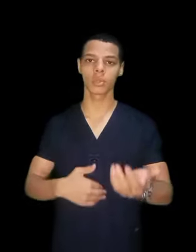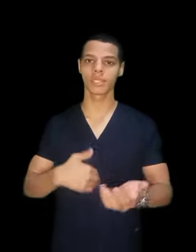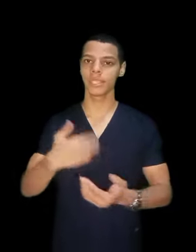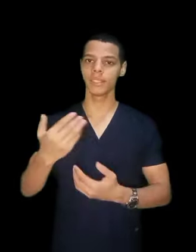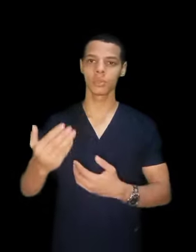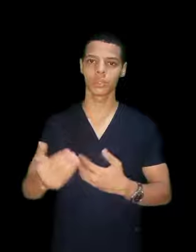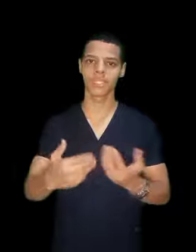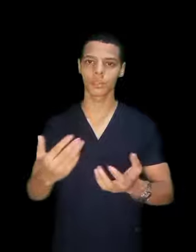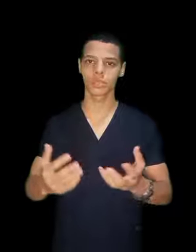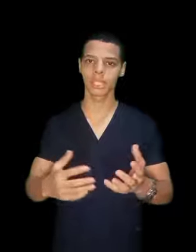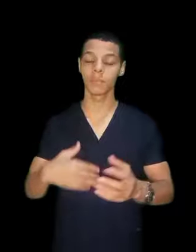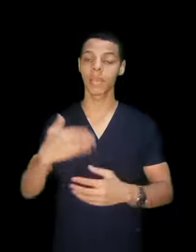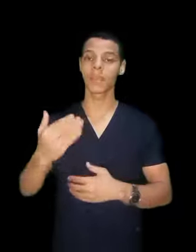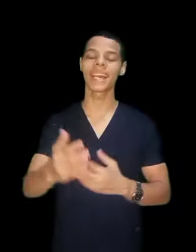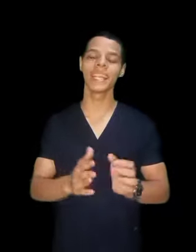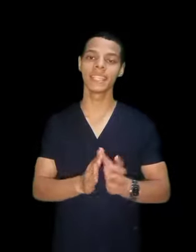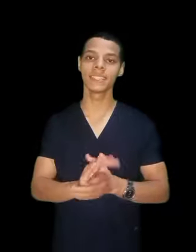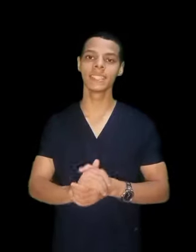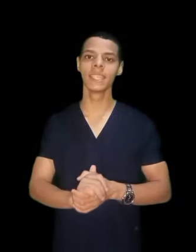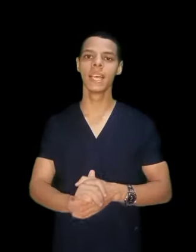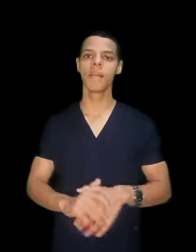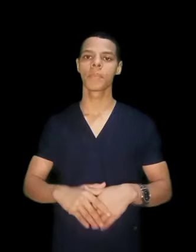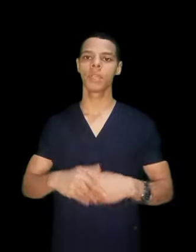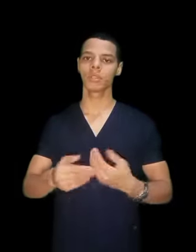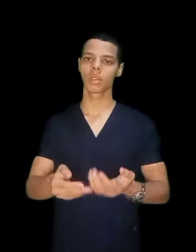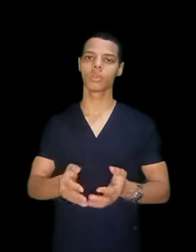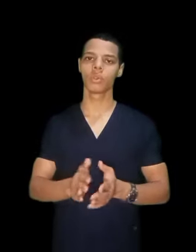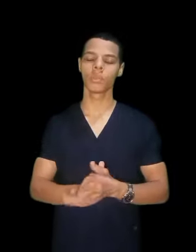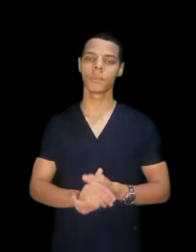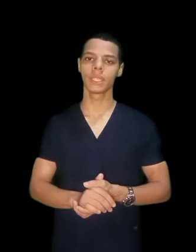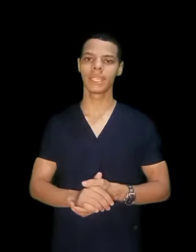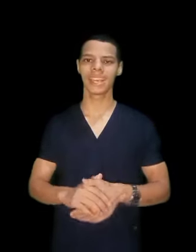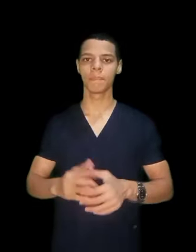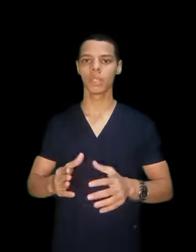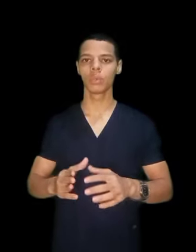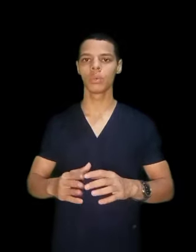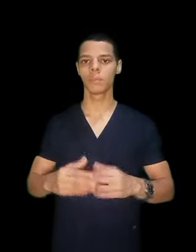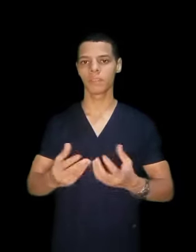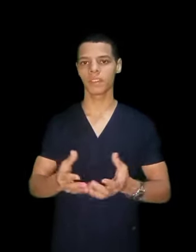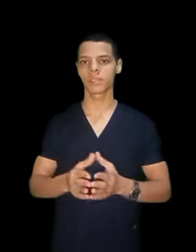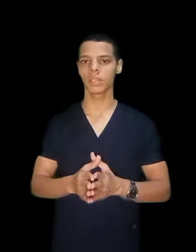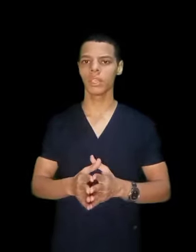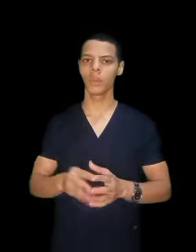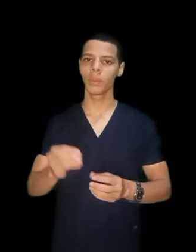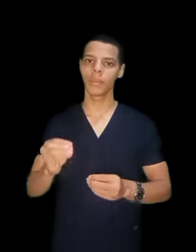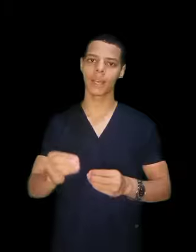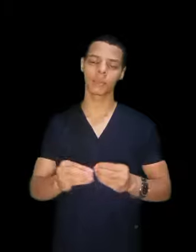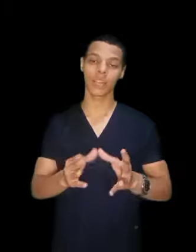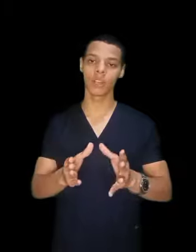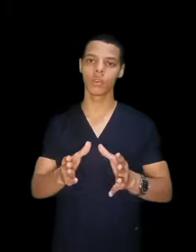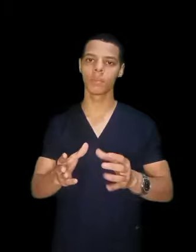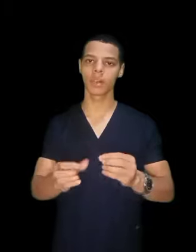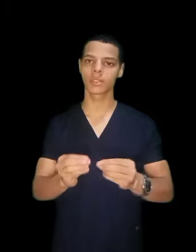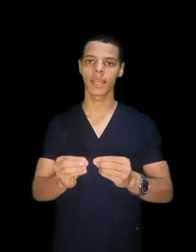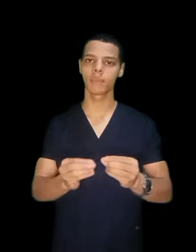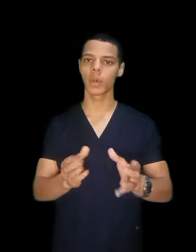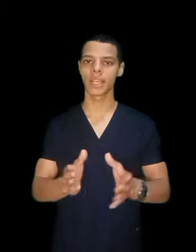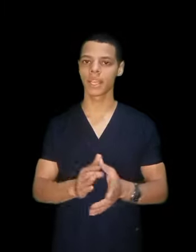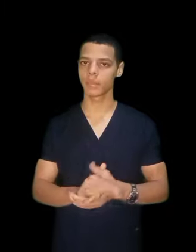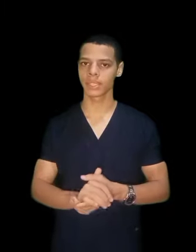97 و 96 مجمع عالية جدا يقدروا ان هما يكملوا فن الصحي ويبقى متحلوم قسم معينة